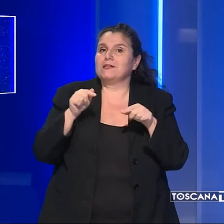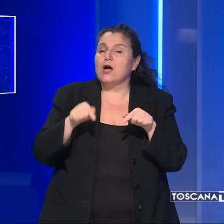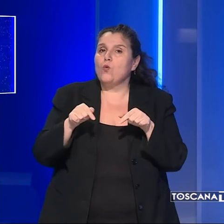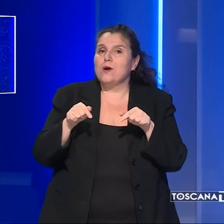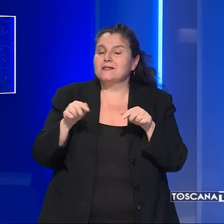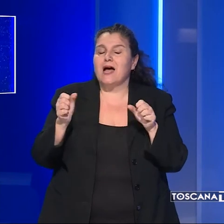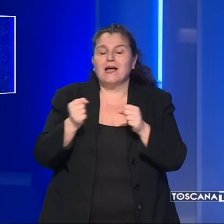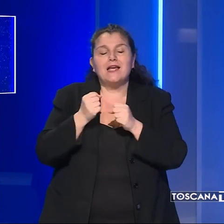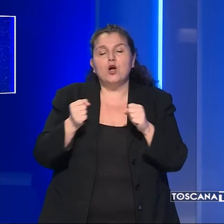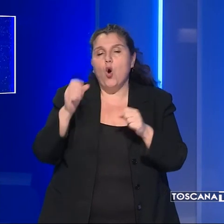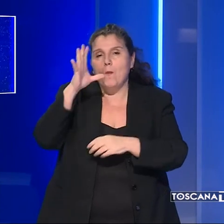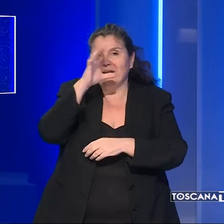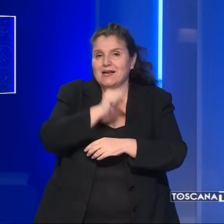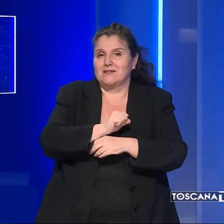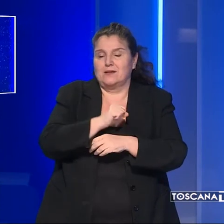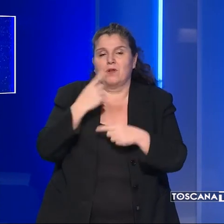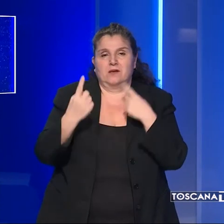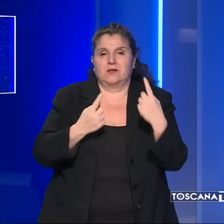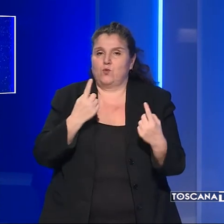inconcepibile situazione.